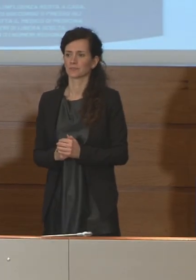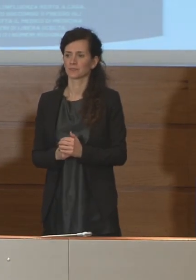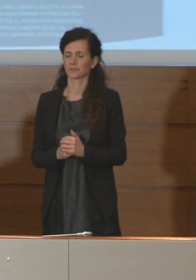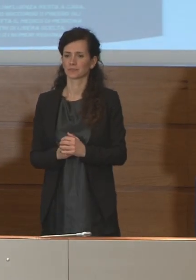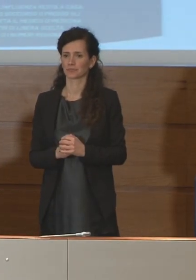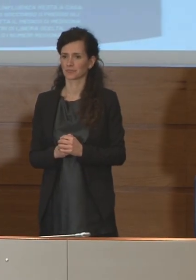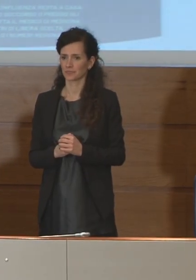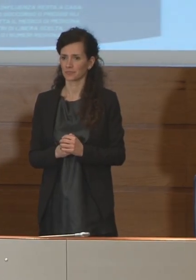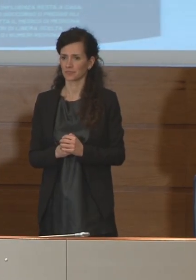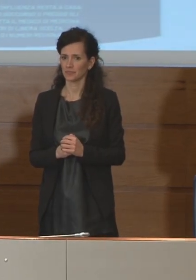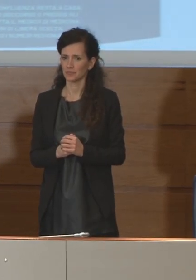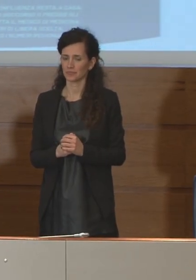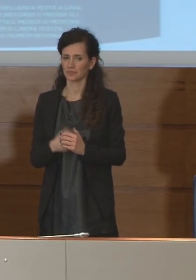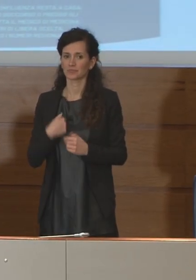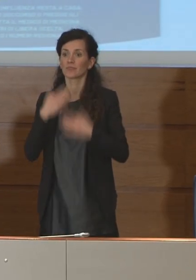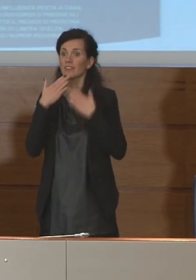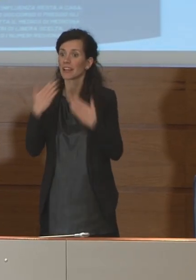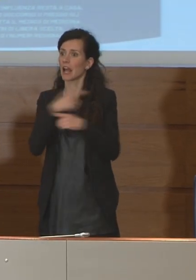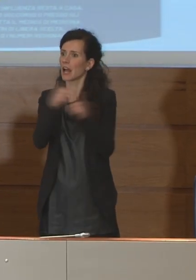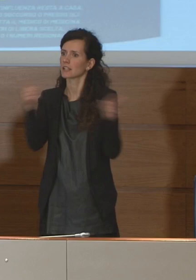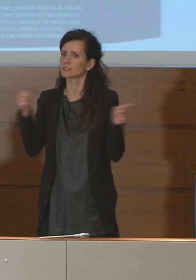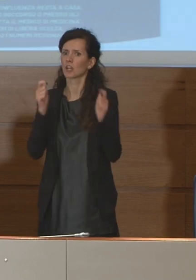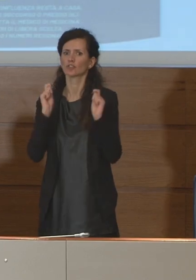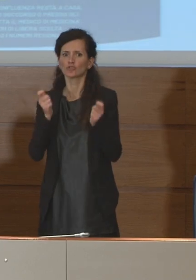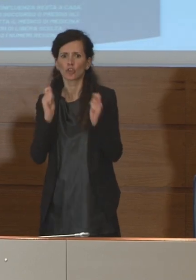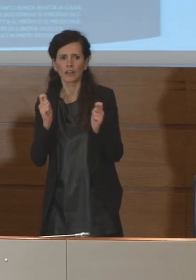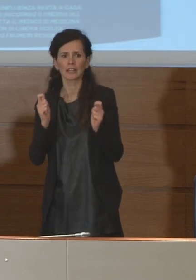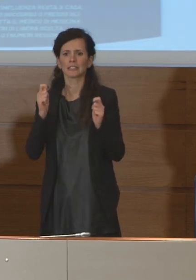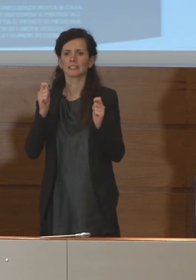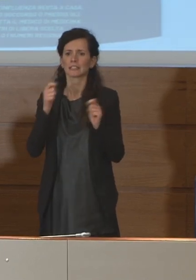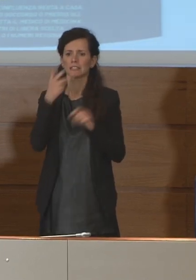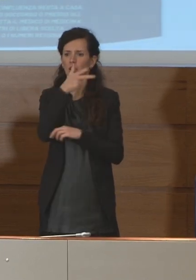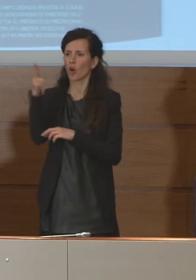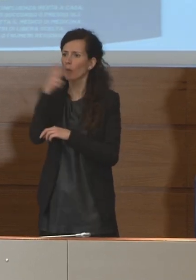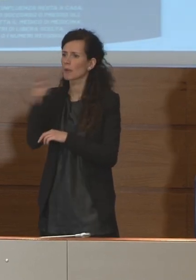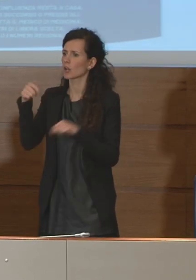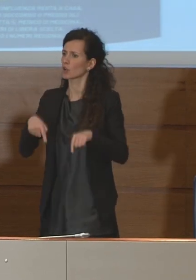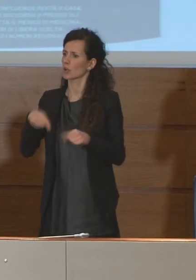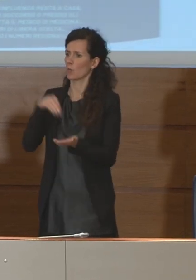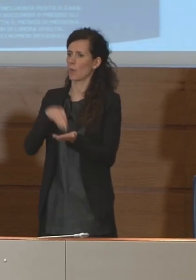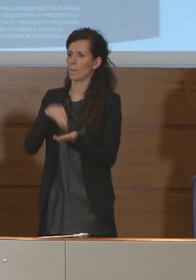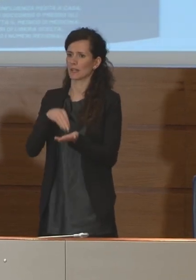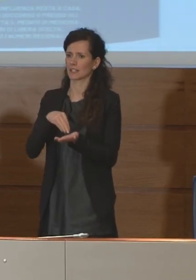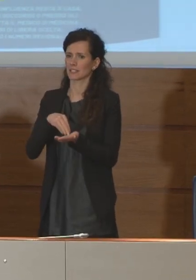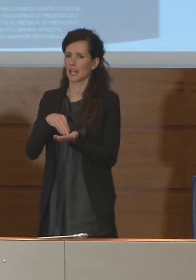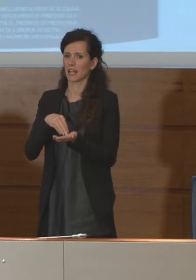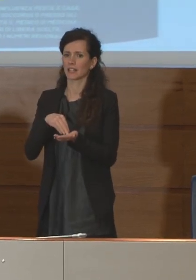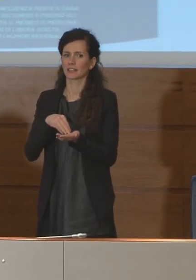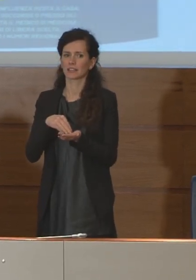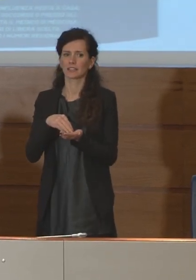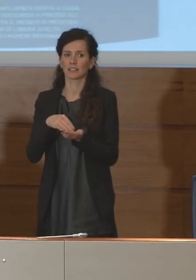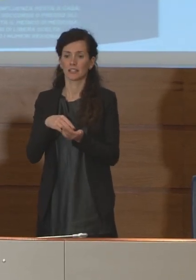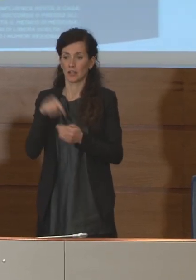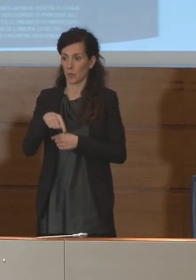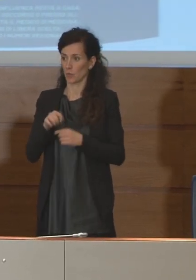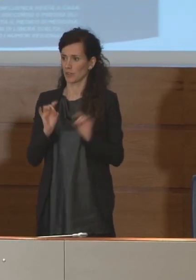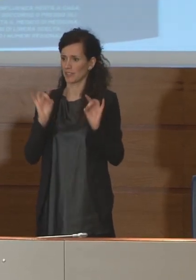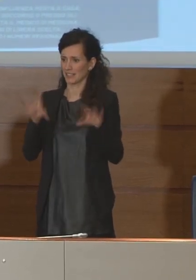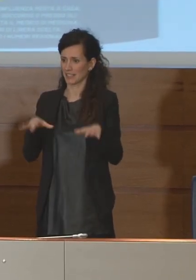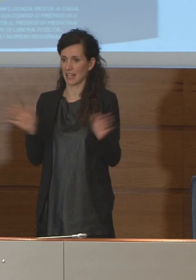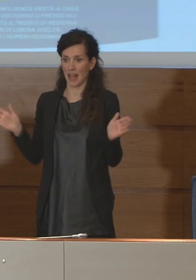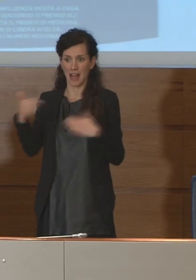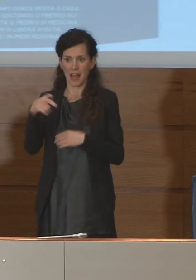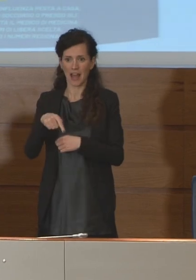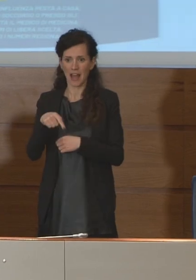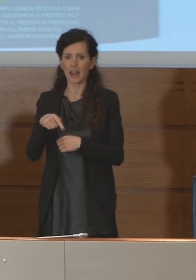voglio ringraziare i giornalisti qui presenti, gli operatori perché come vedete nella nostra sala abbiamo adottato